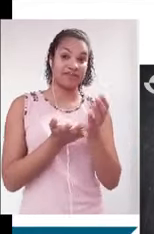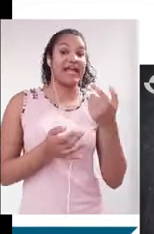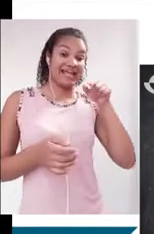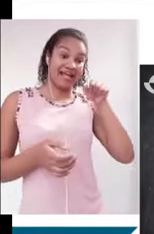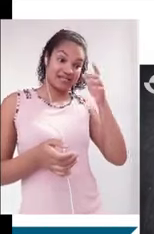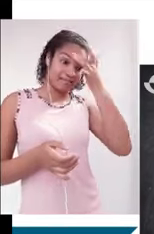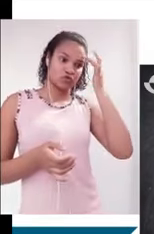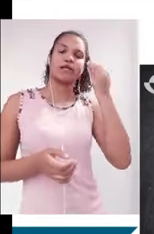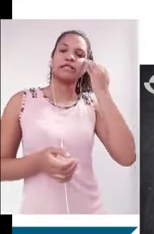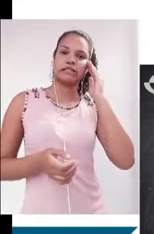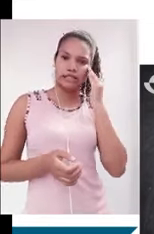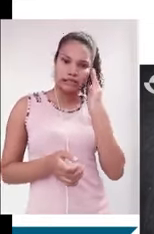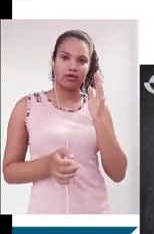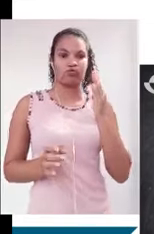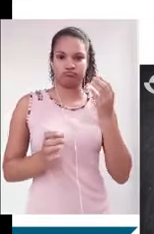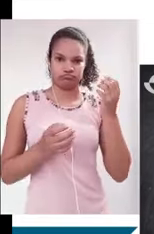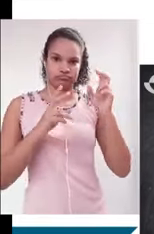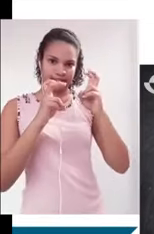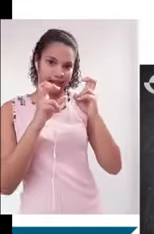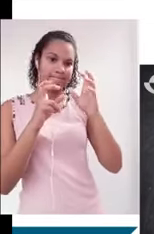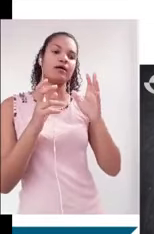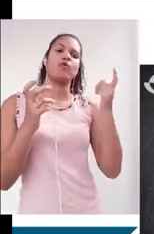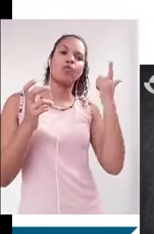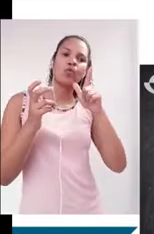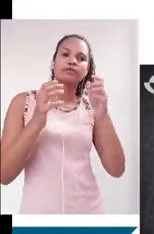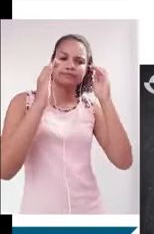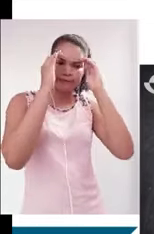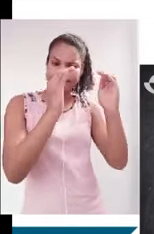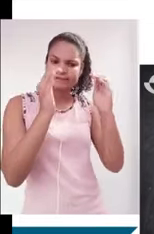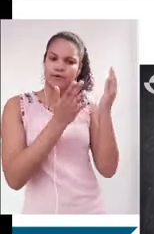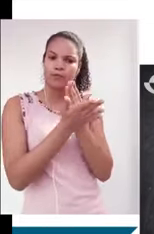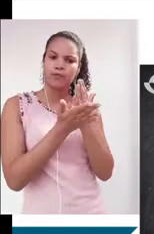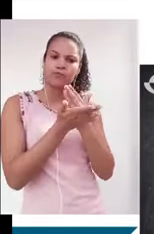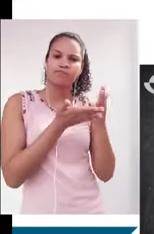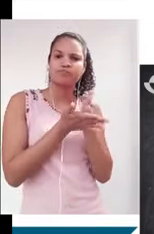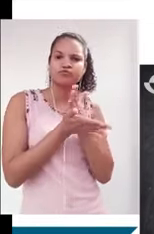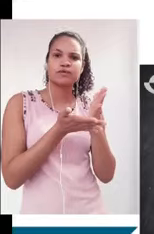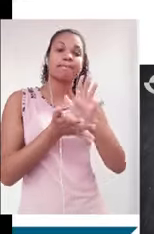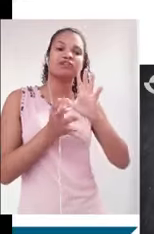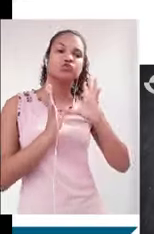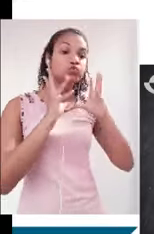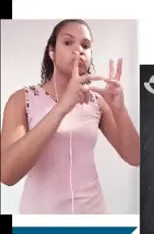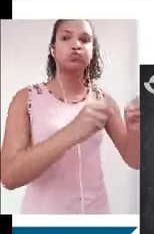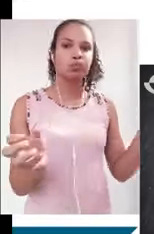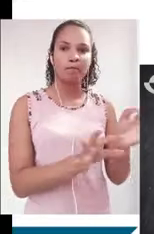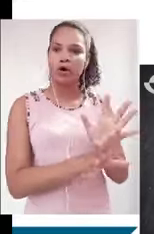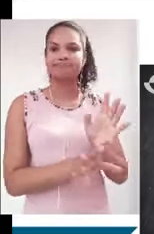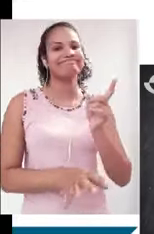algo do tema, ele consegue atender algumas características ali do tema, aborda um pouquinho, mas ele não consegue abordar na totalidade. Ele